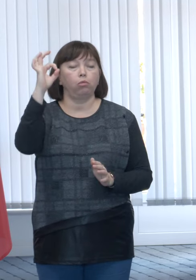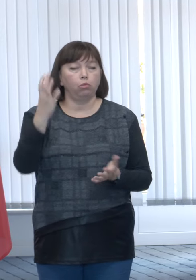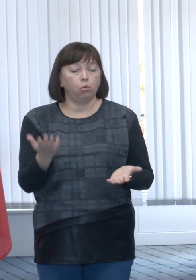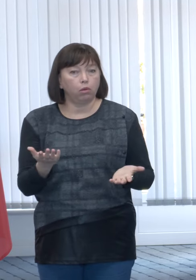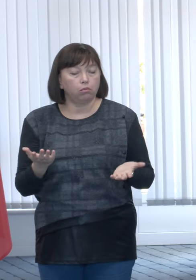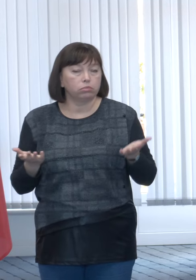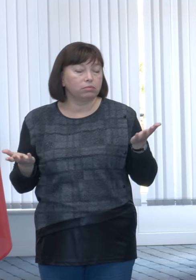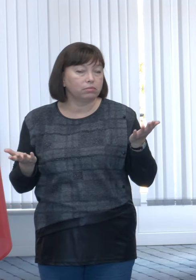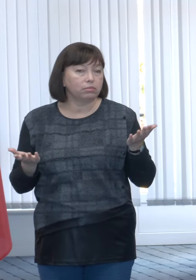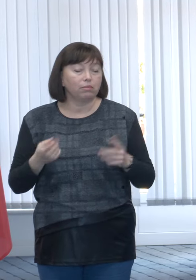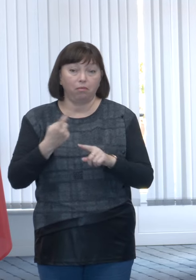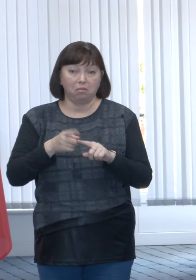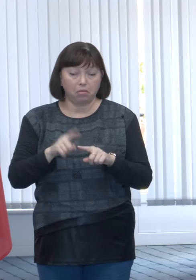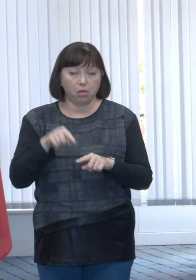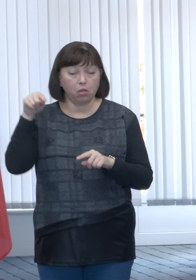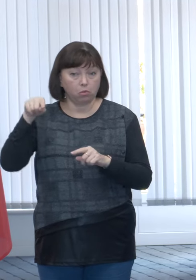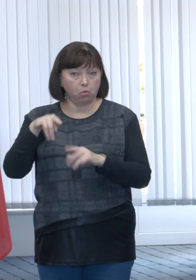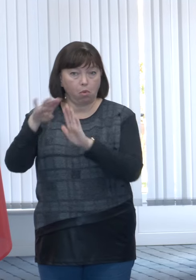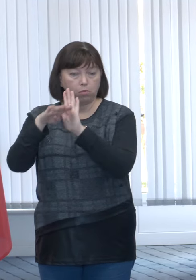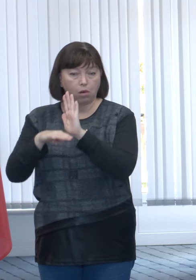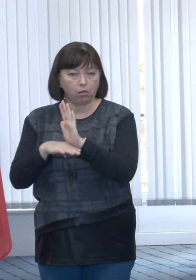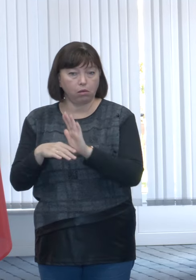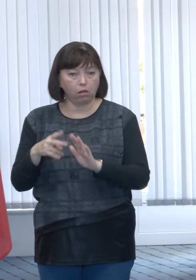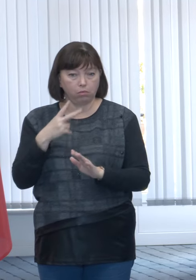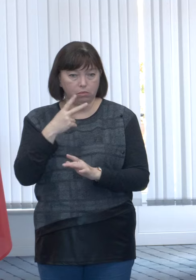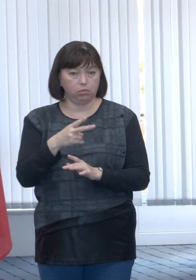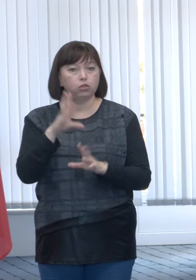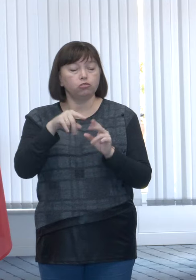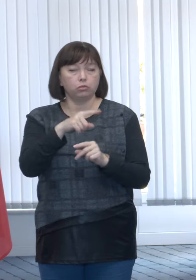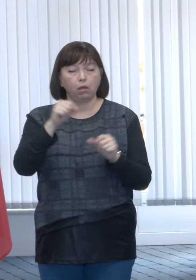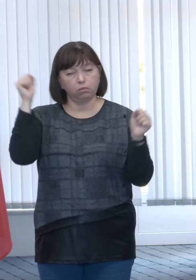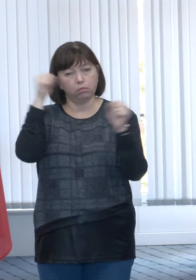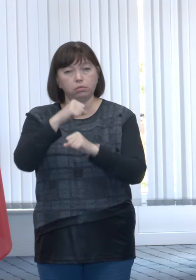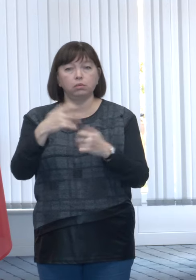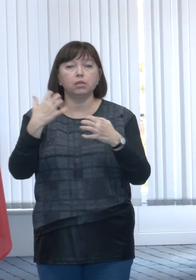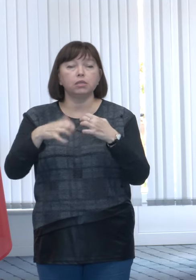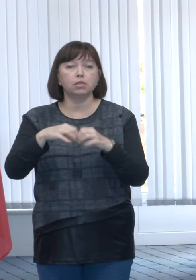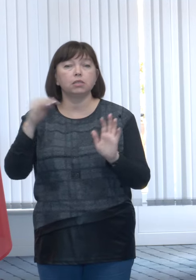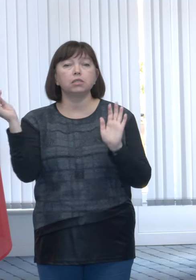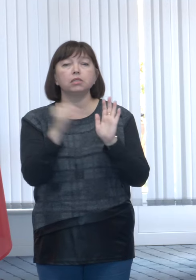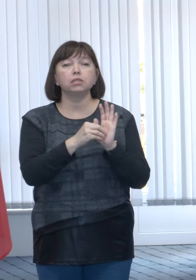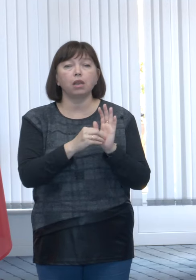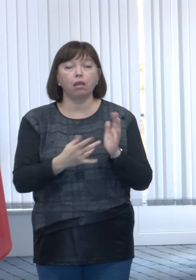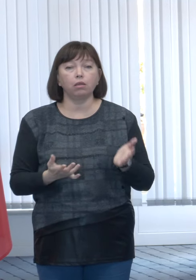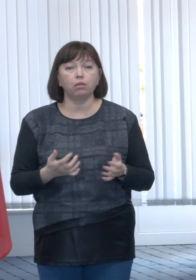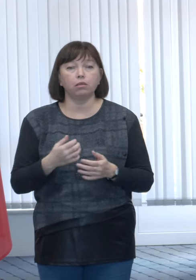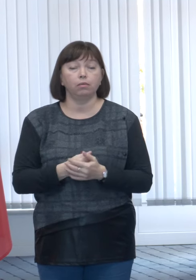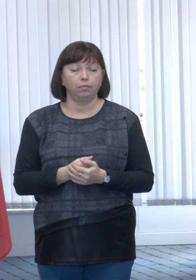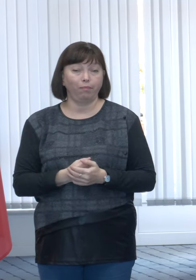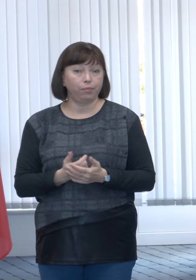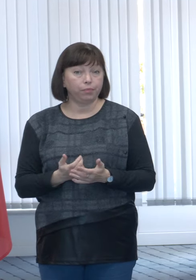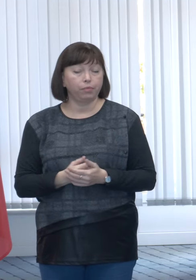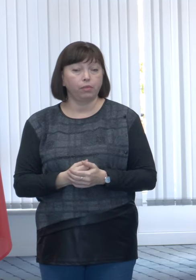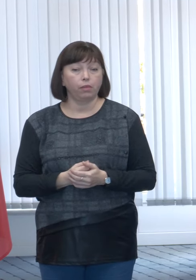sistemul din oficiu le imputează un venit echivalent cu salariul minim pe economie.